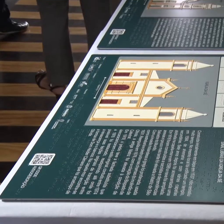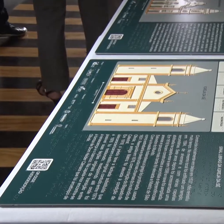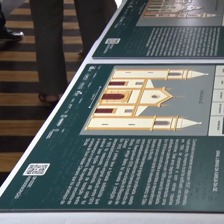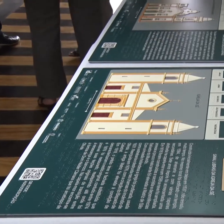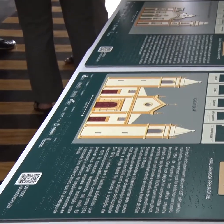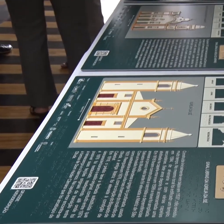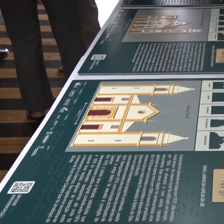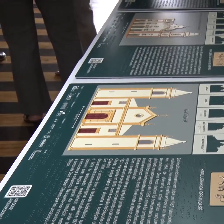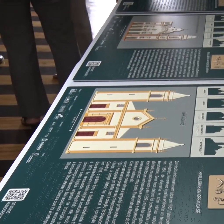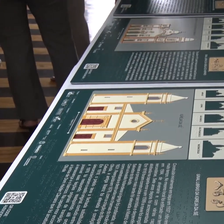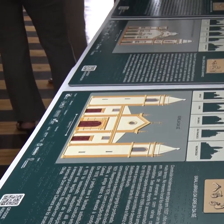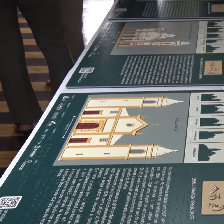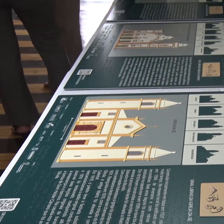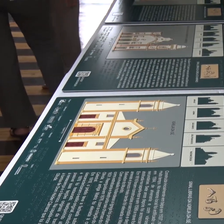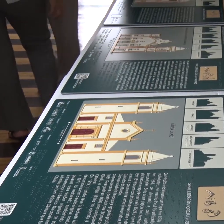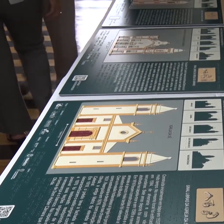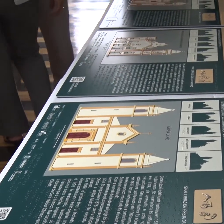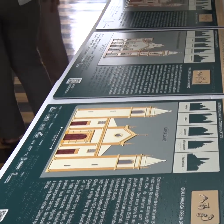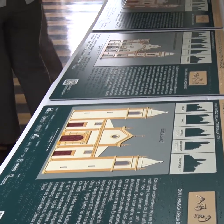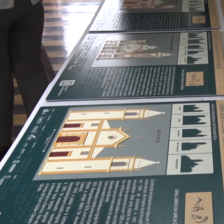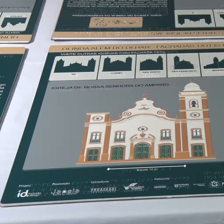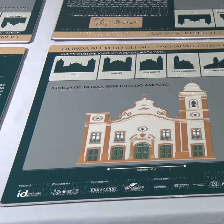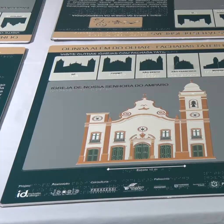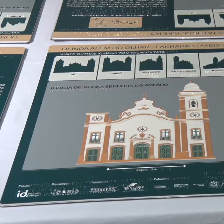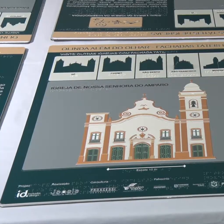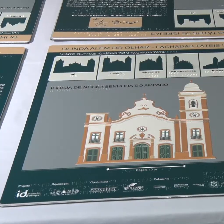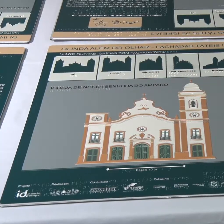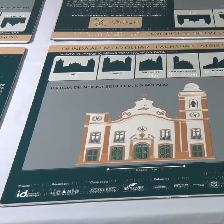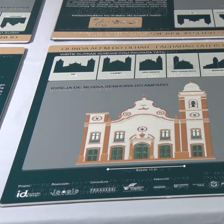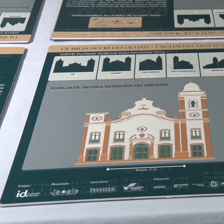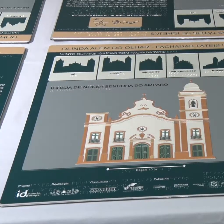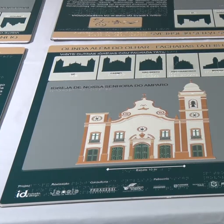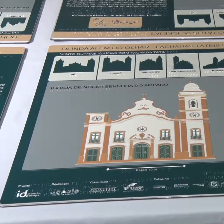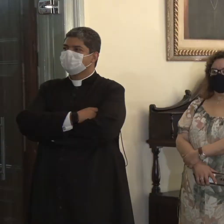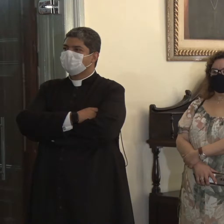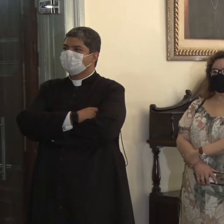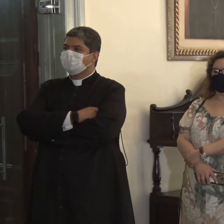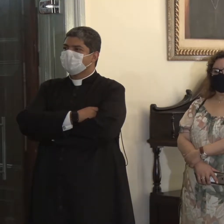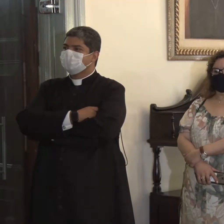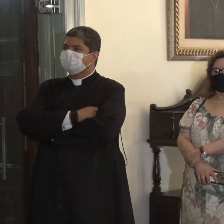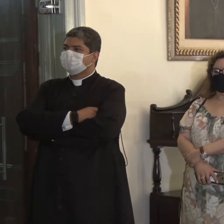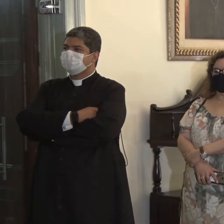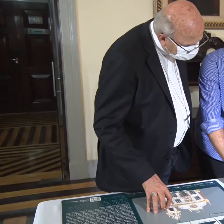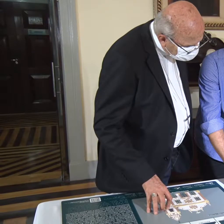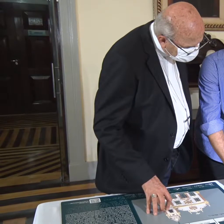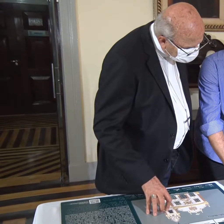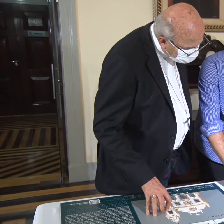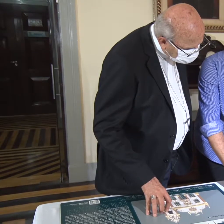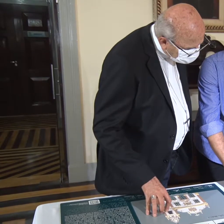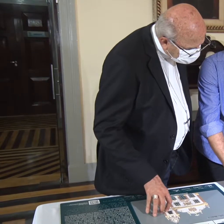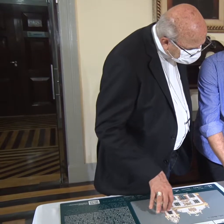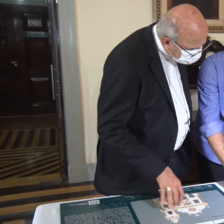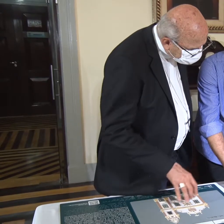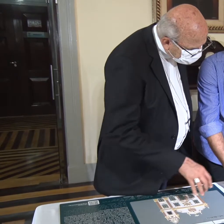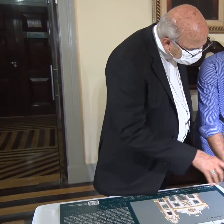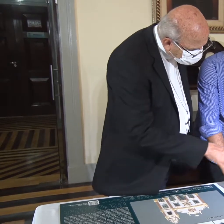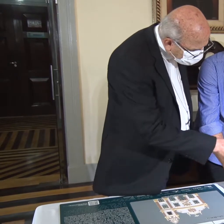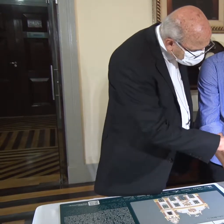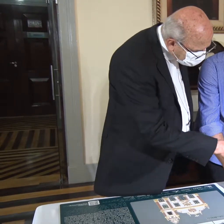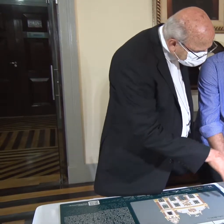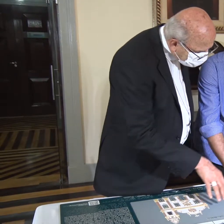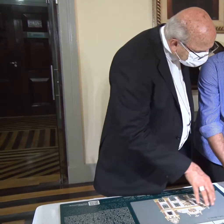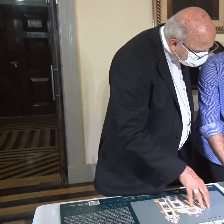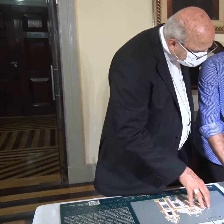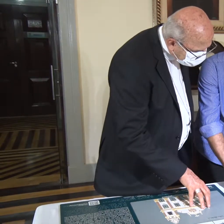Um projeto que pode beneficiar milhões de pessoas com deficiência no país inteiro. Nesta quinta-feira, na Cúria